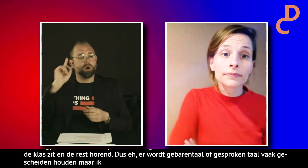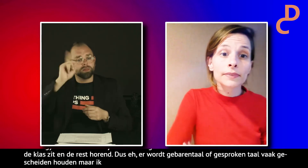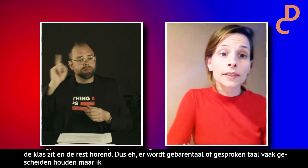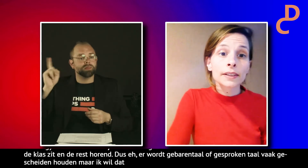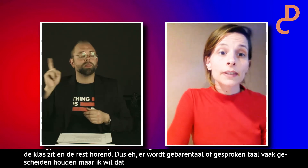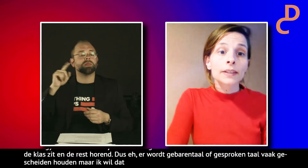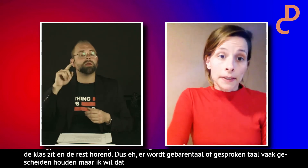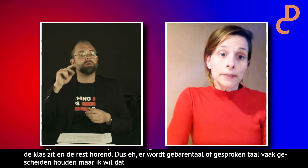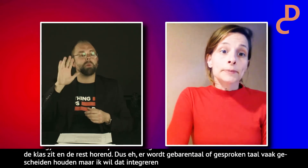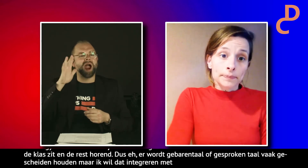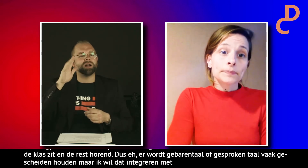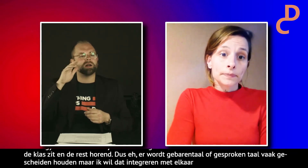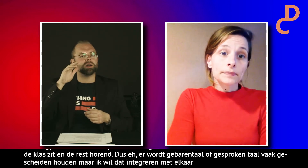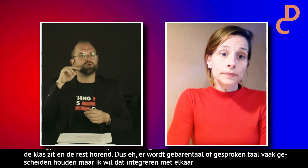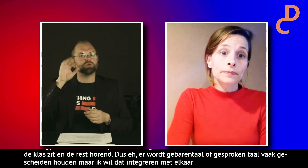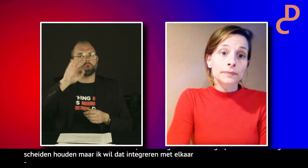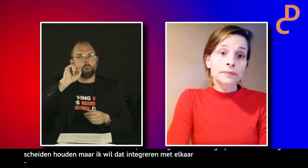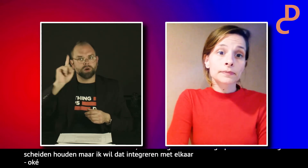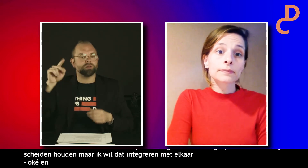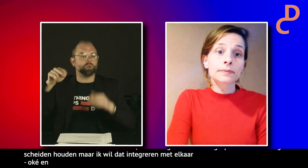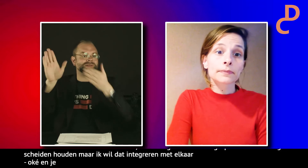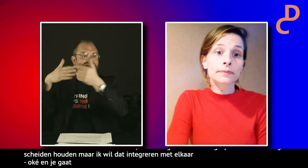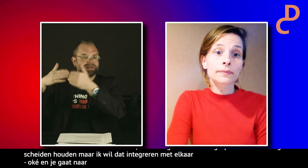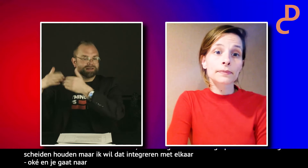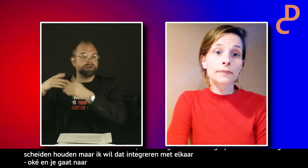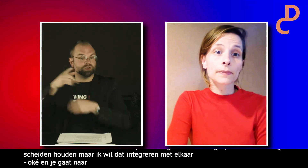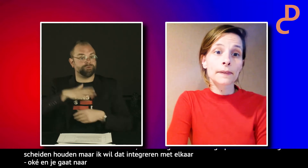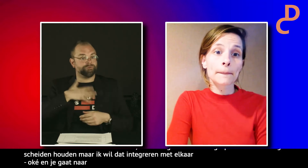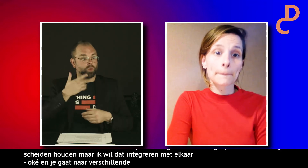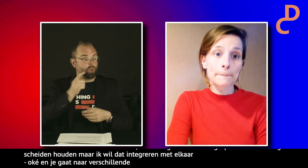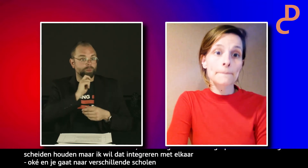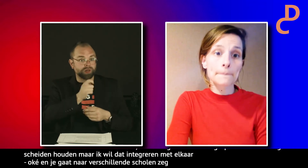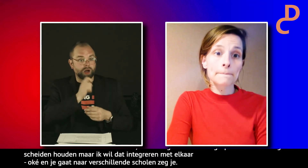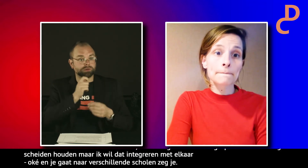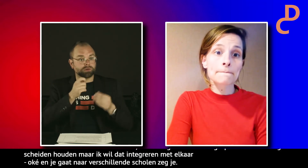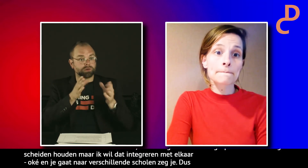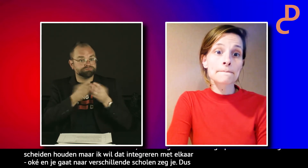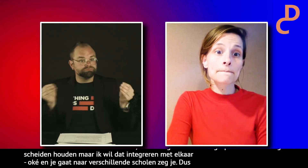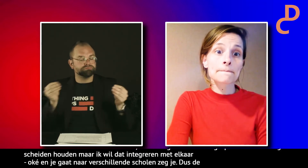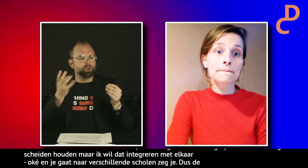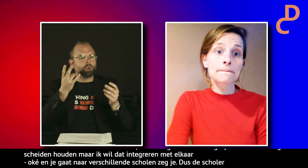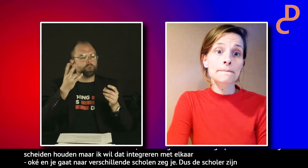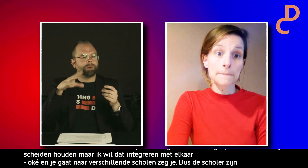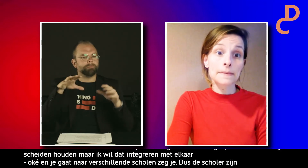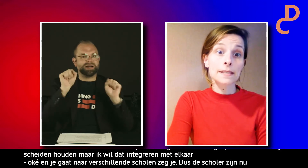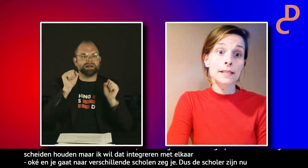bedankt. En je zegt dus dat je naar verschillende scholen toe gaat. De scholen zijn nu dicht. Dus dat betekent dat jouw opdrachten ook zijn te